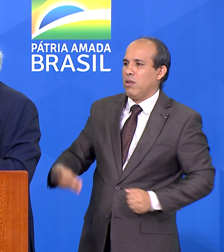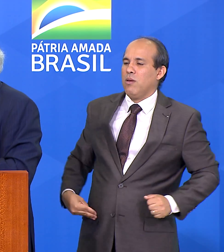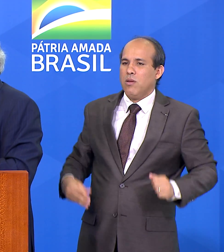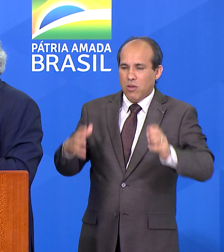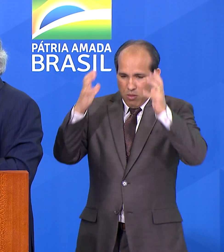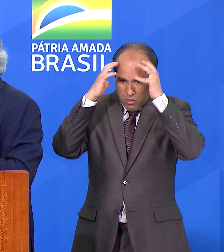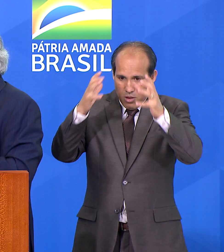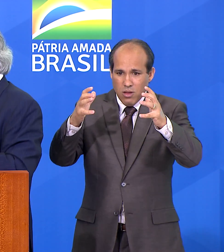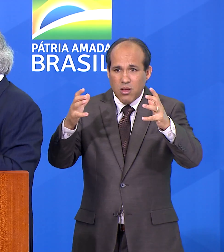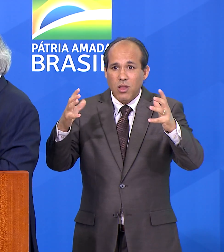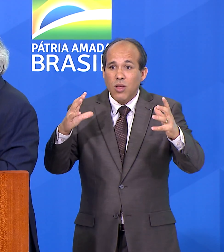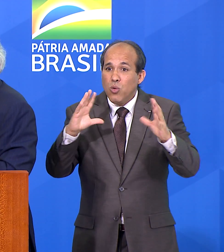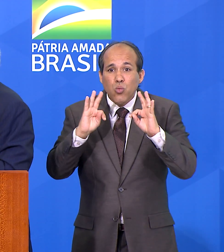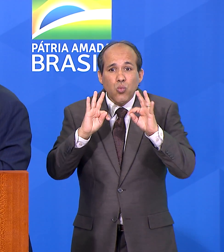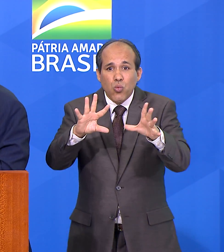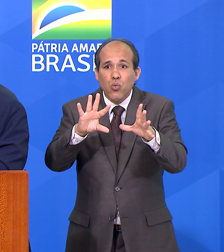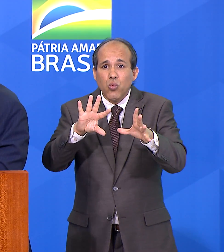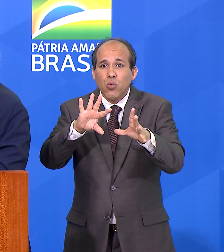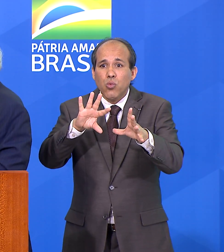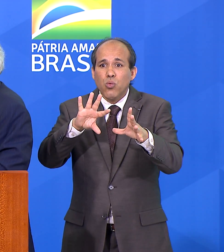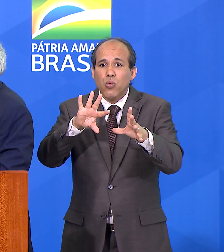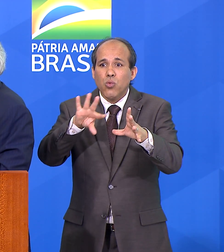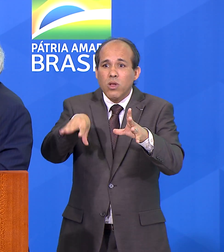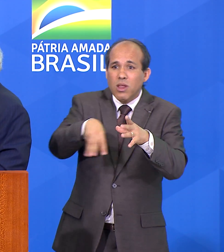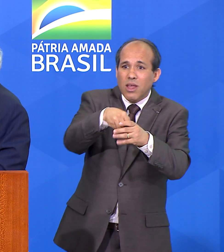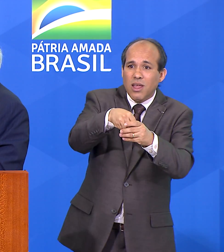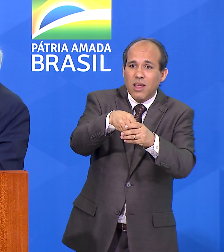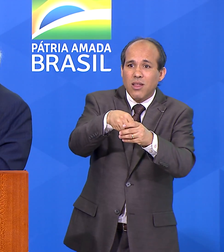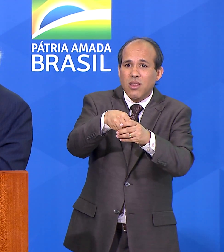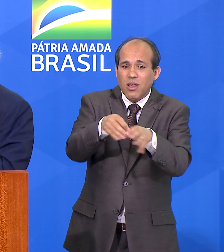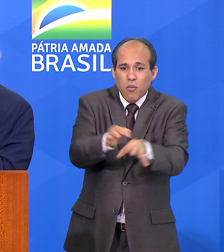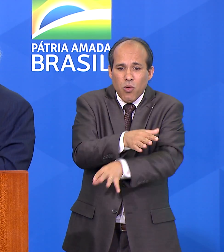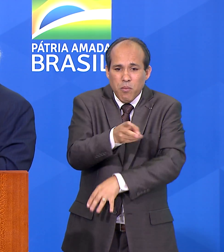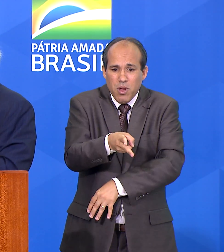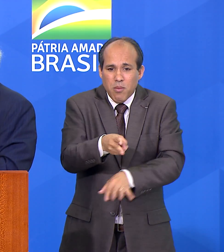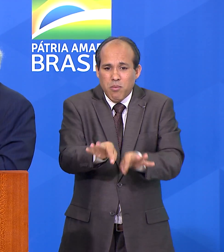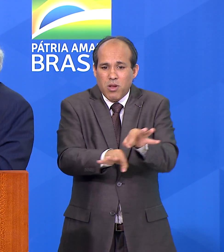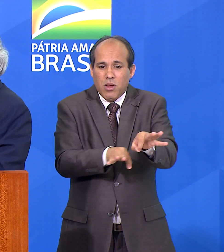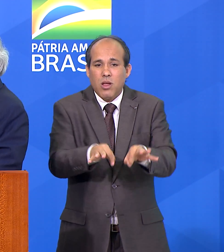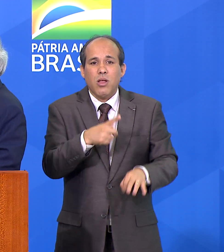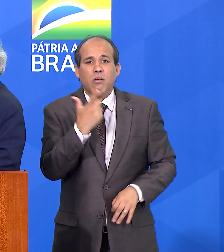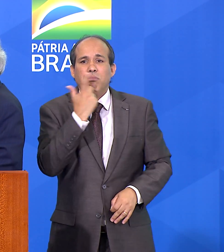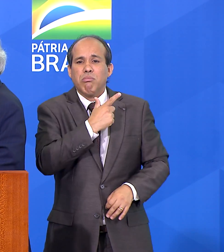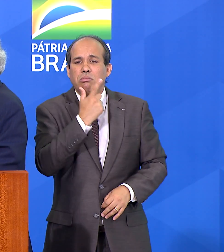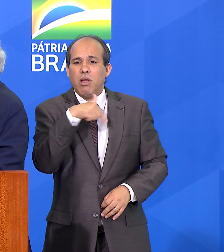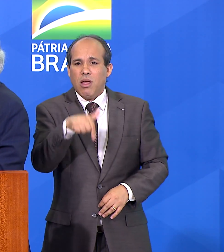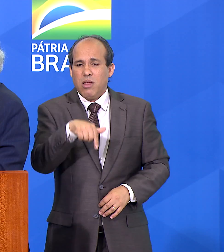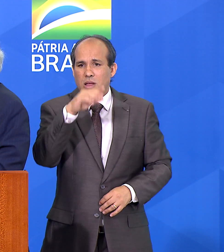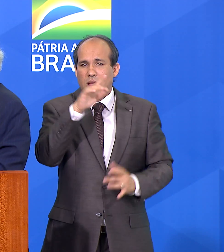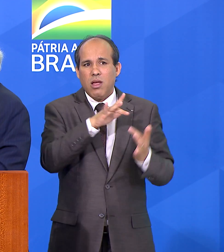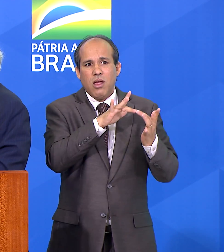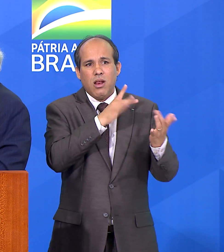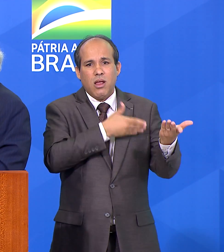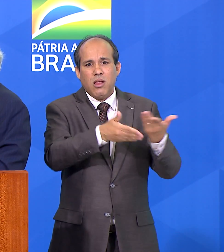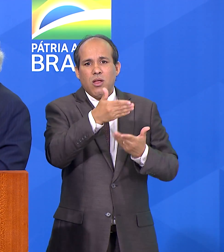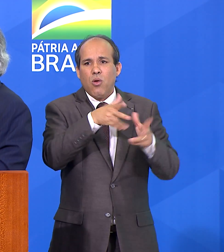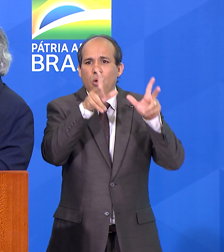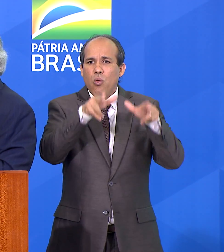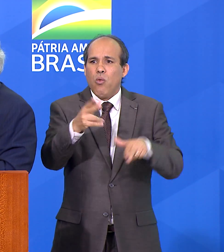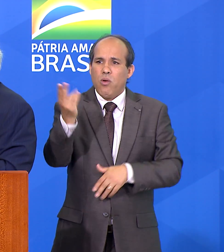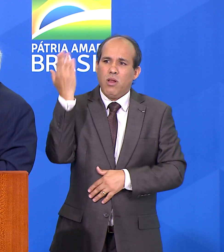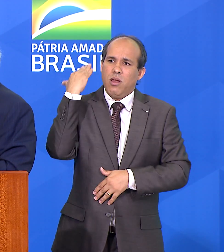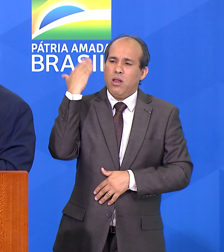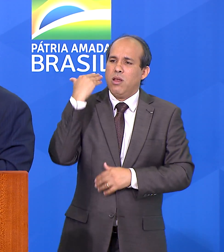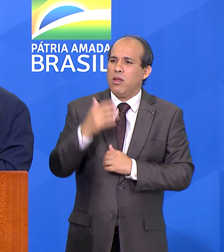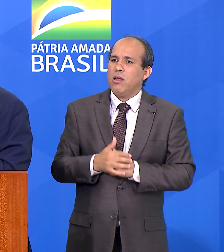comitês. E a nossa reação a curto prazo, a nossa reação a curto prazo vai ser como foi na crise lá atrás. É